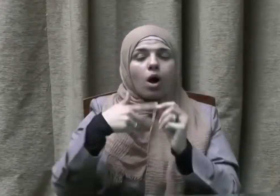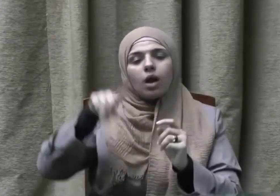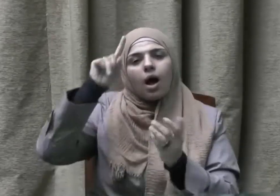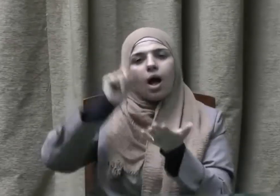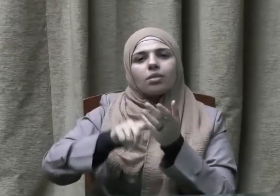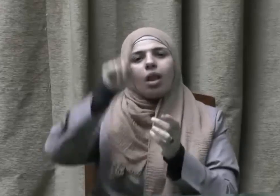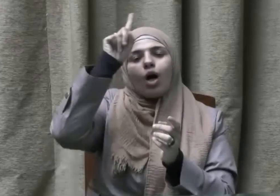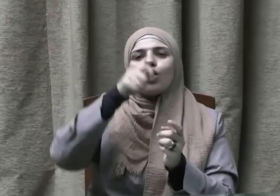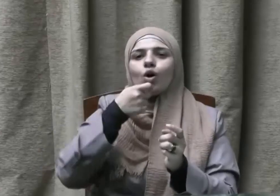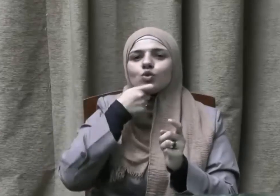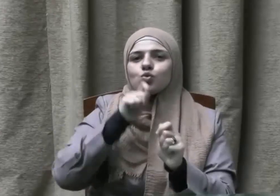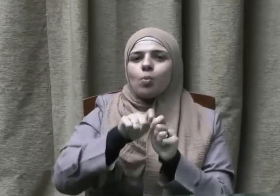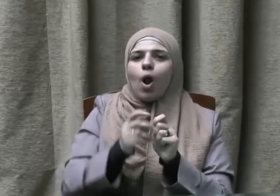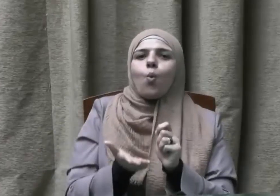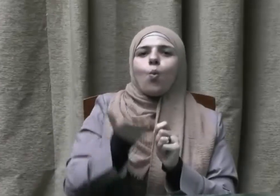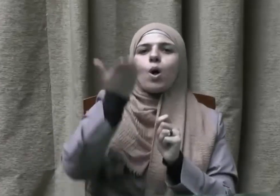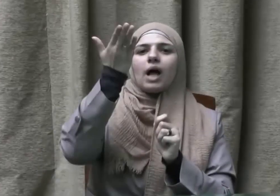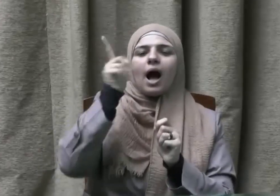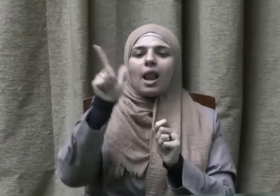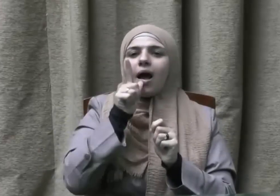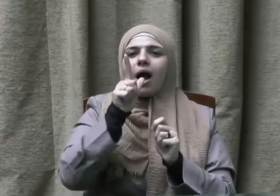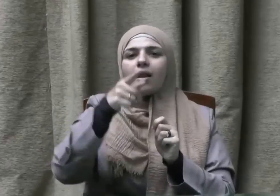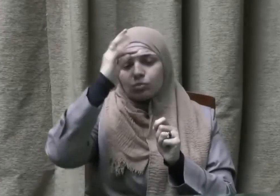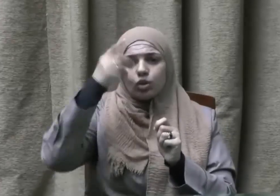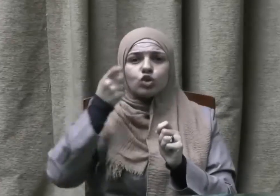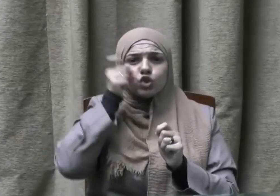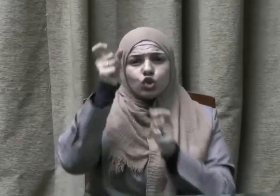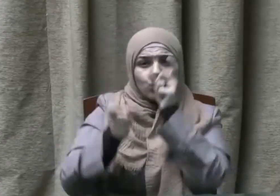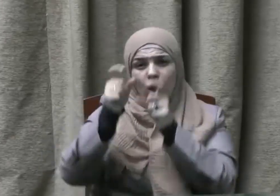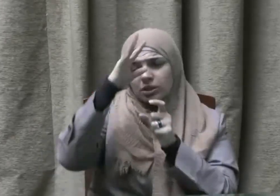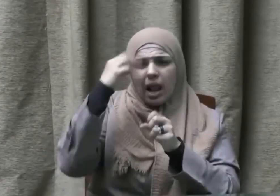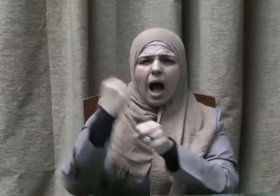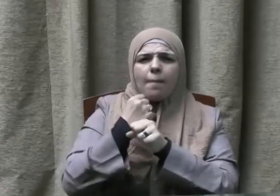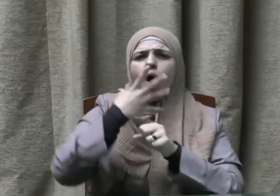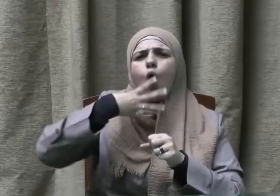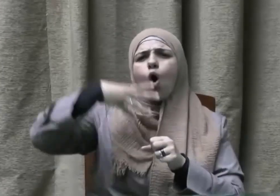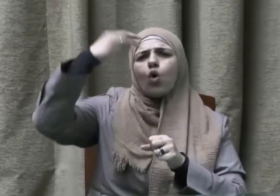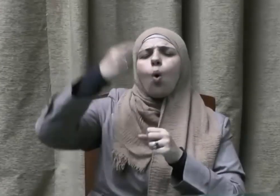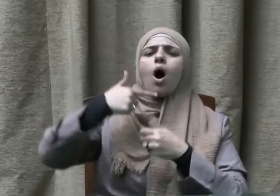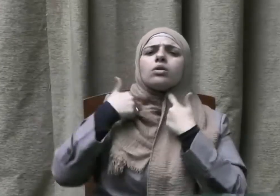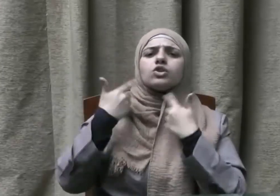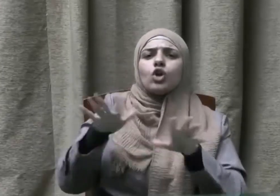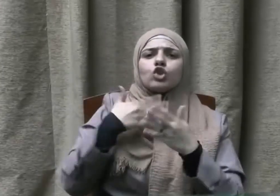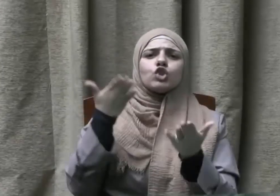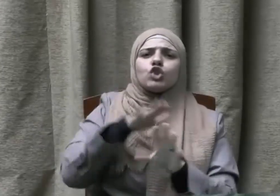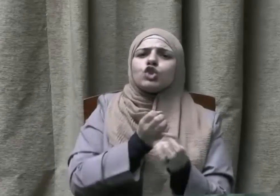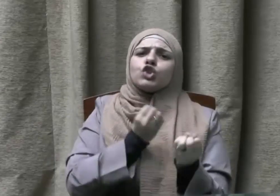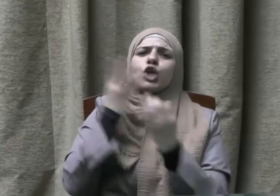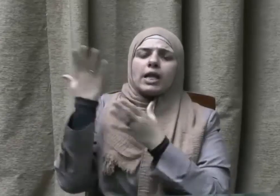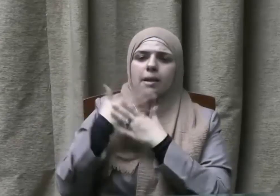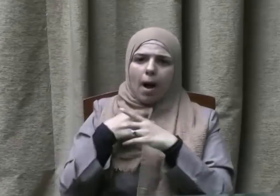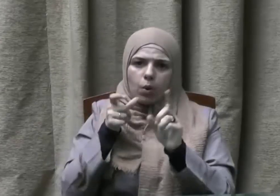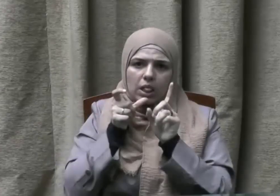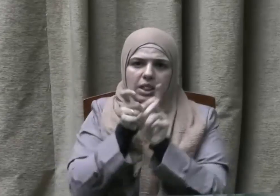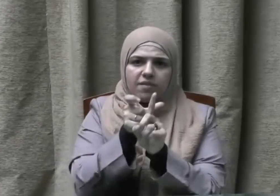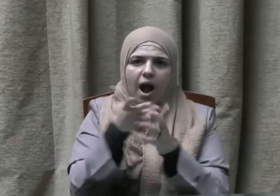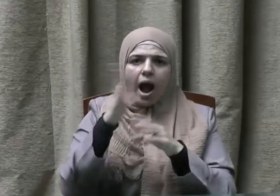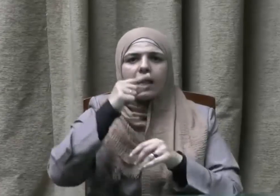المصلحة الخاصة وتوحيد الجهود ونبذ الخلافات وعدم شق الصف وأن نكون على قلب